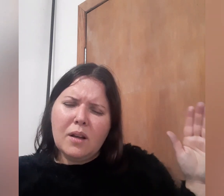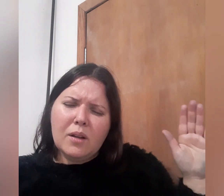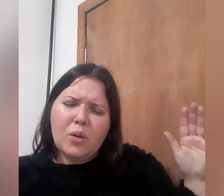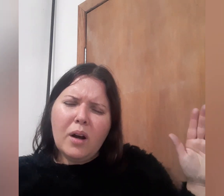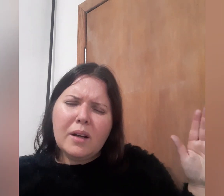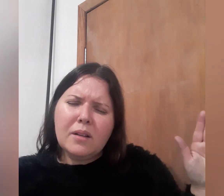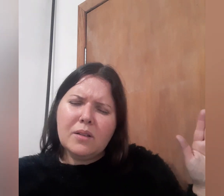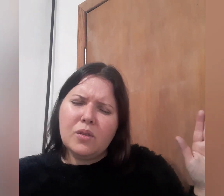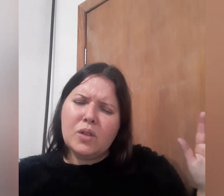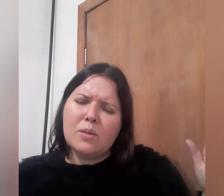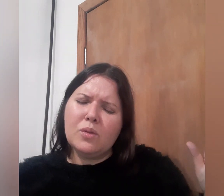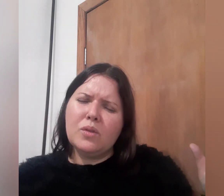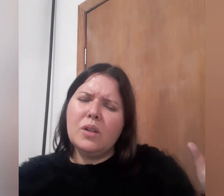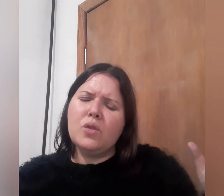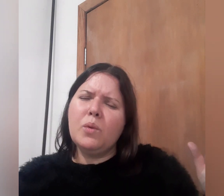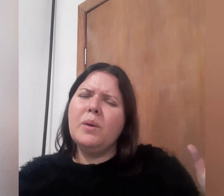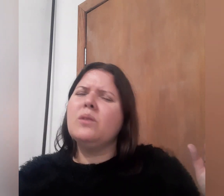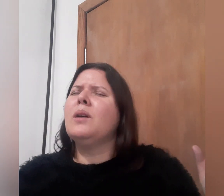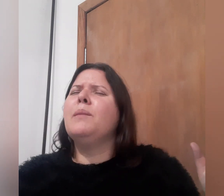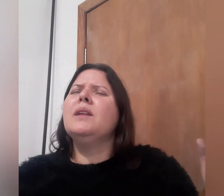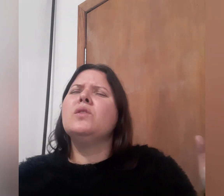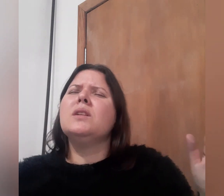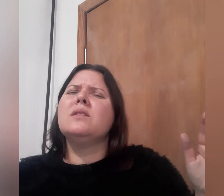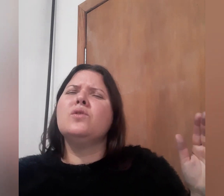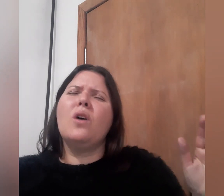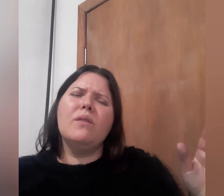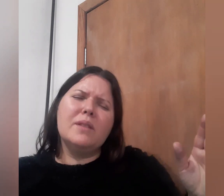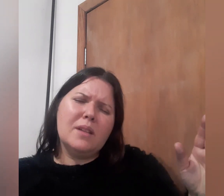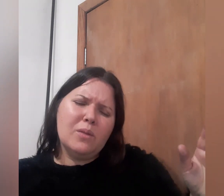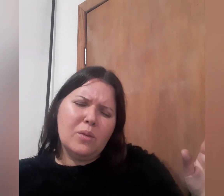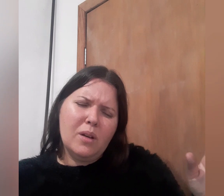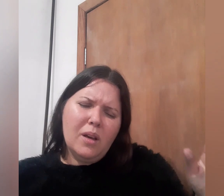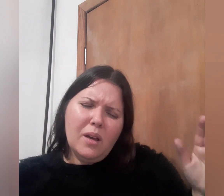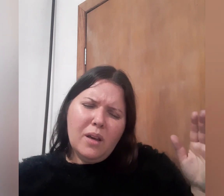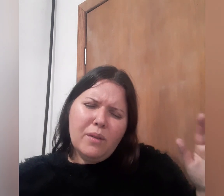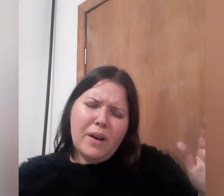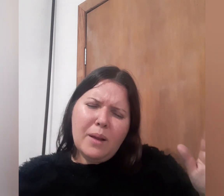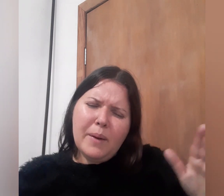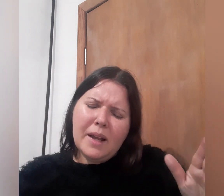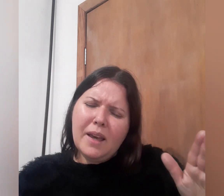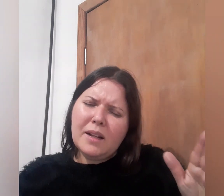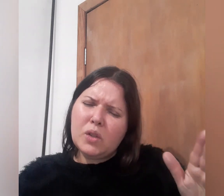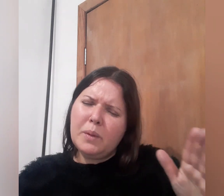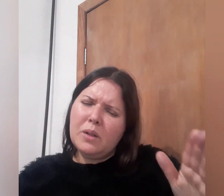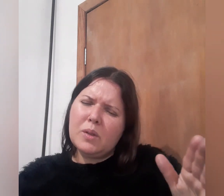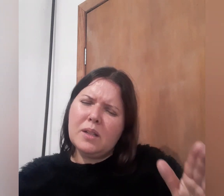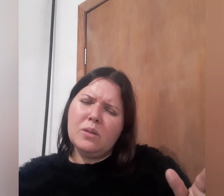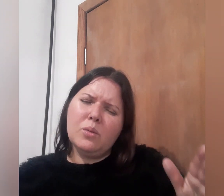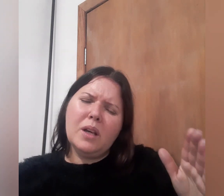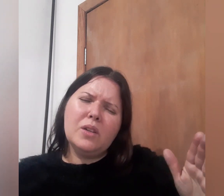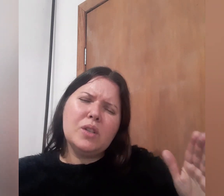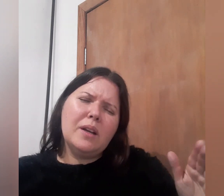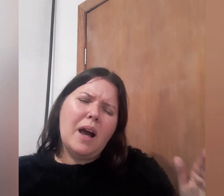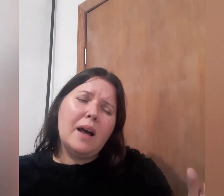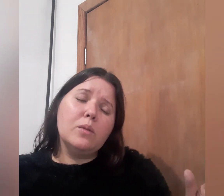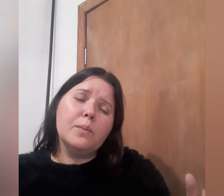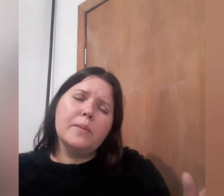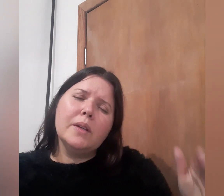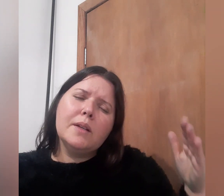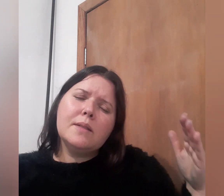toca, Jesus, neste momento, na mente deste jovem, Senhor. E fala para ele, Espírito Santo, que ele está errado se